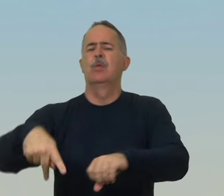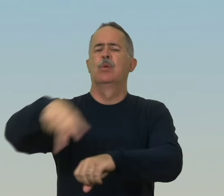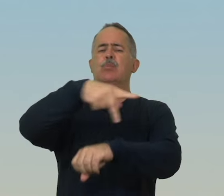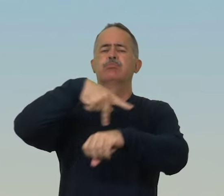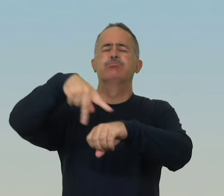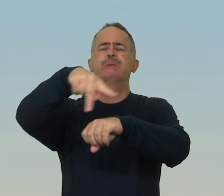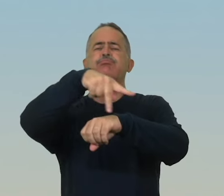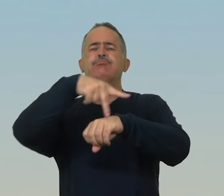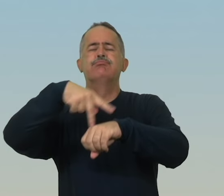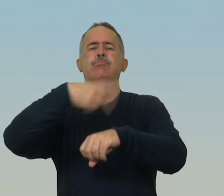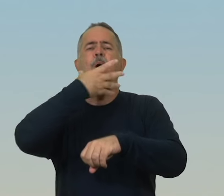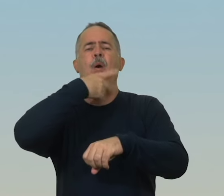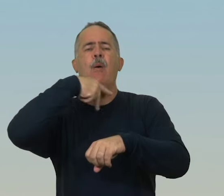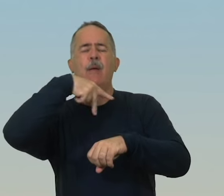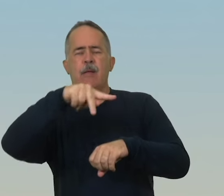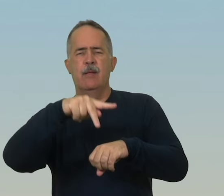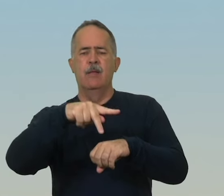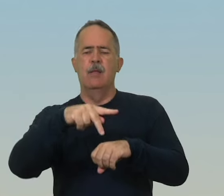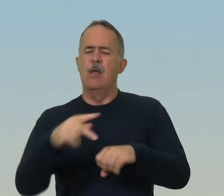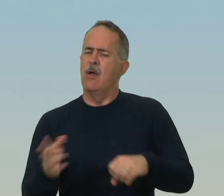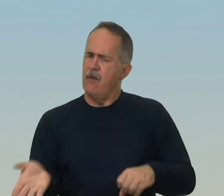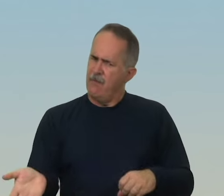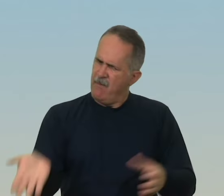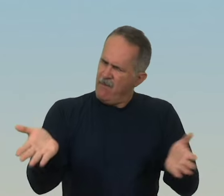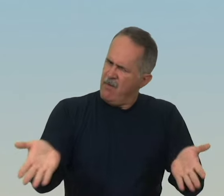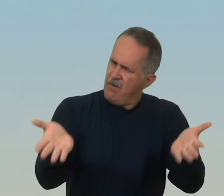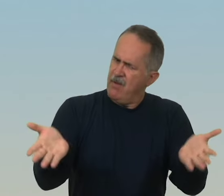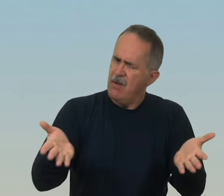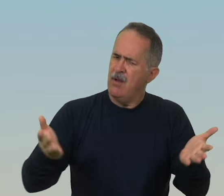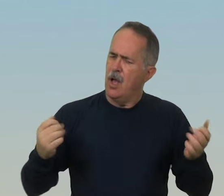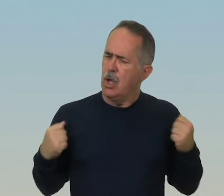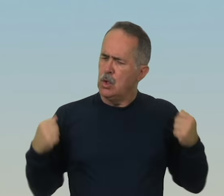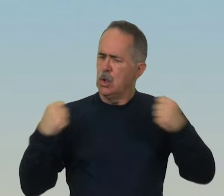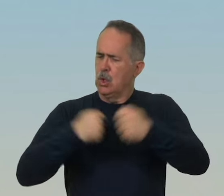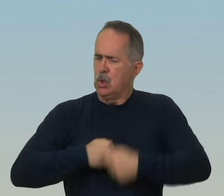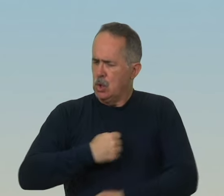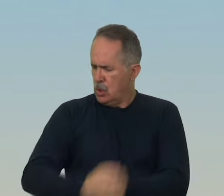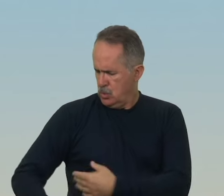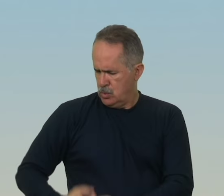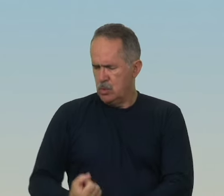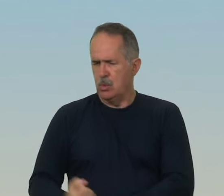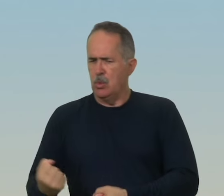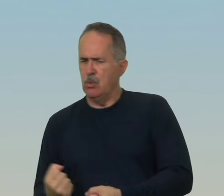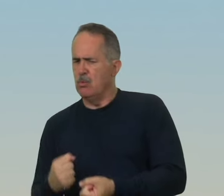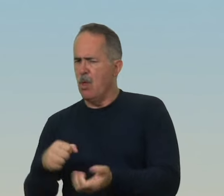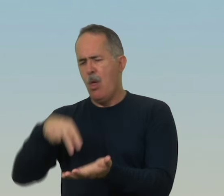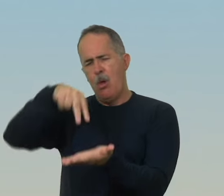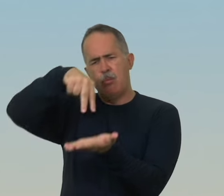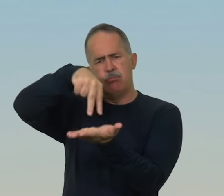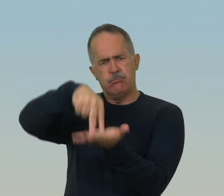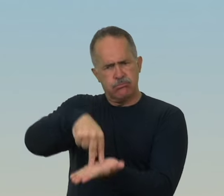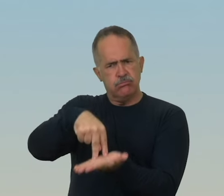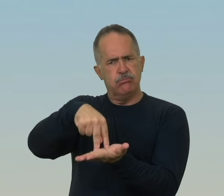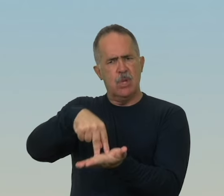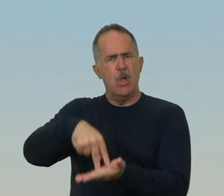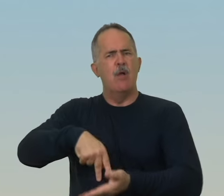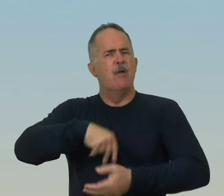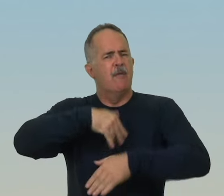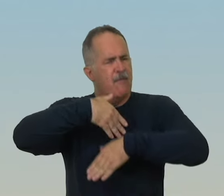Vamos, põe a roupa e o cinto, levanta-te e comunica-lhes tudo